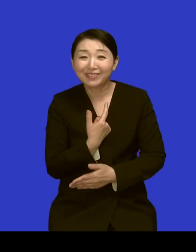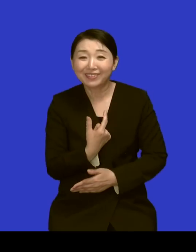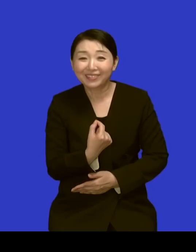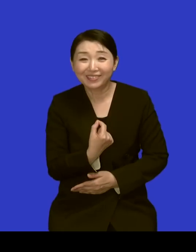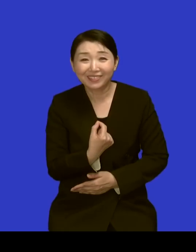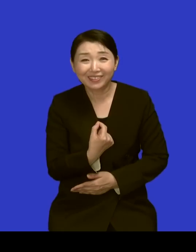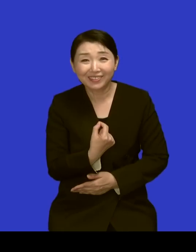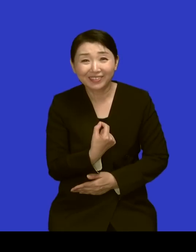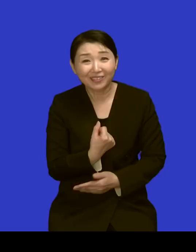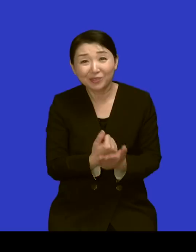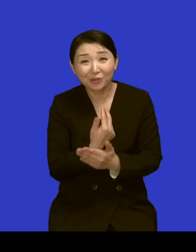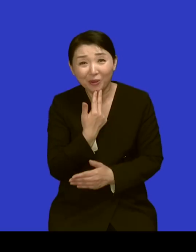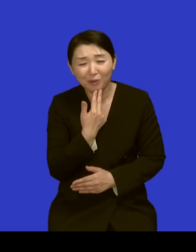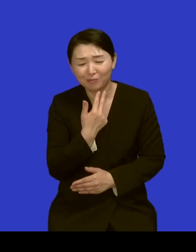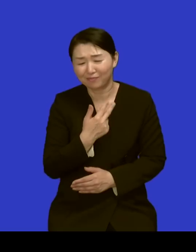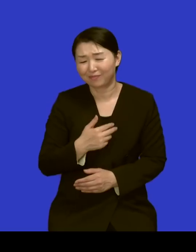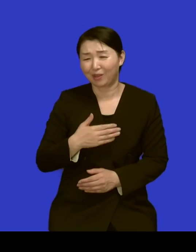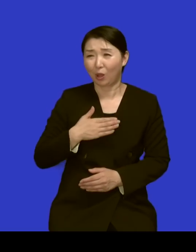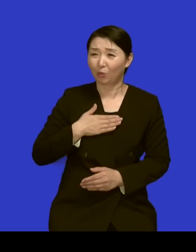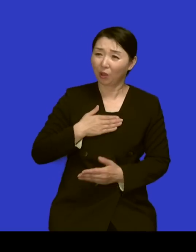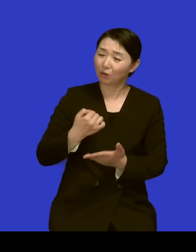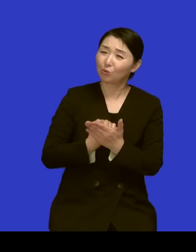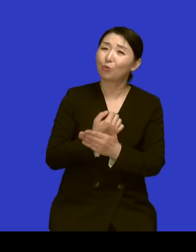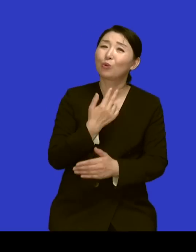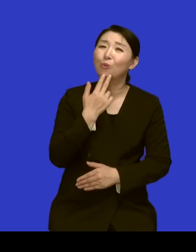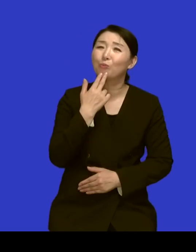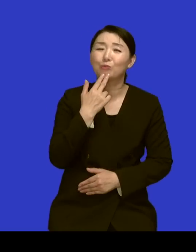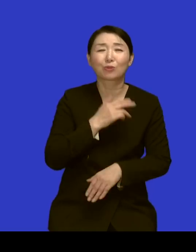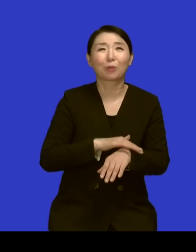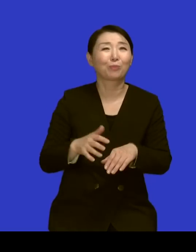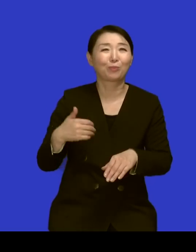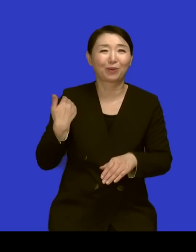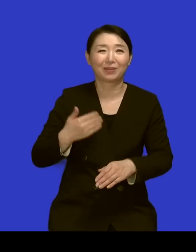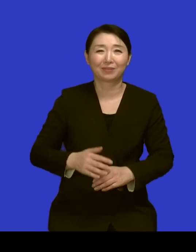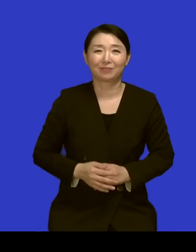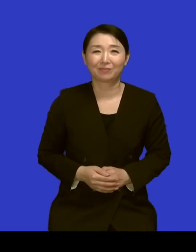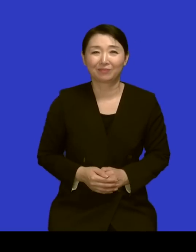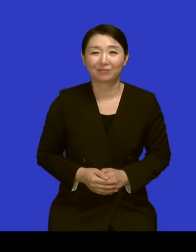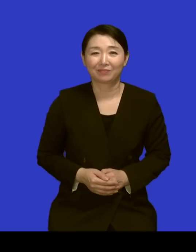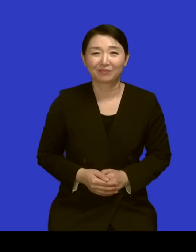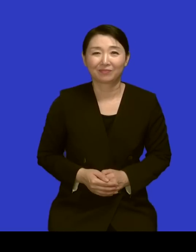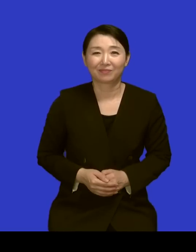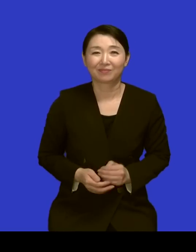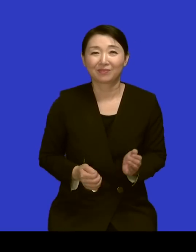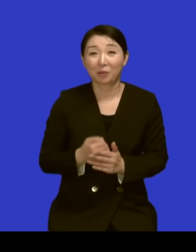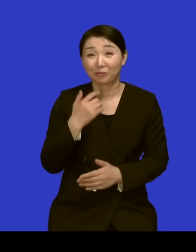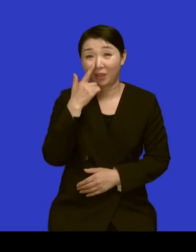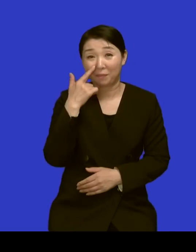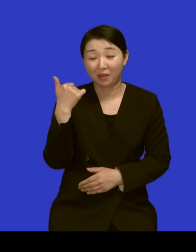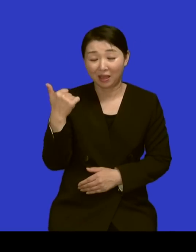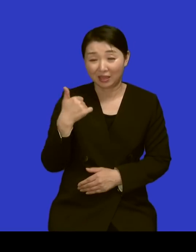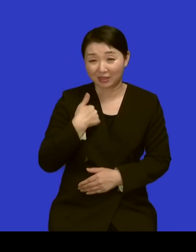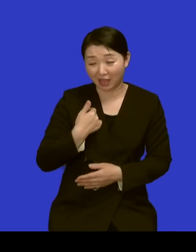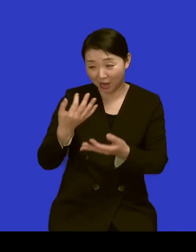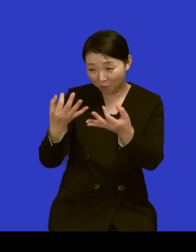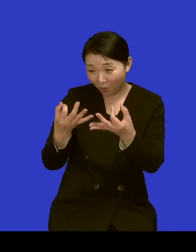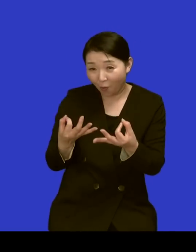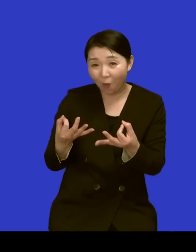모르겠어요 저는 그런 걸 잘 모르고요 네 그래서 저희 아버님이 네 저를 보고 세상에 얘는